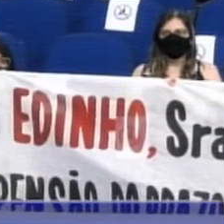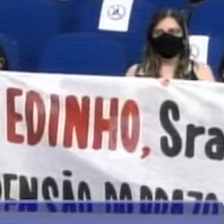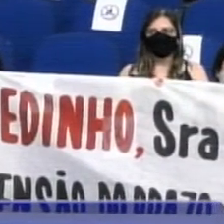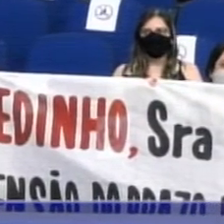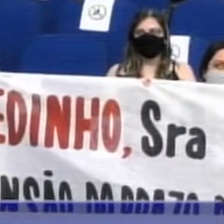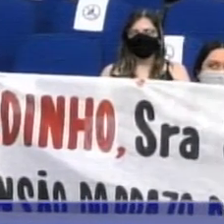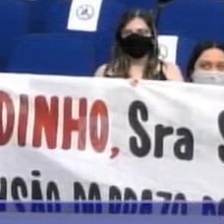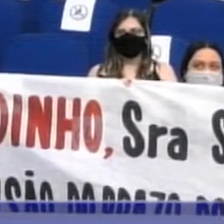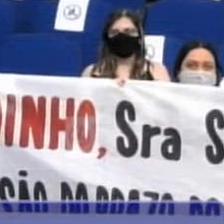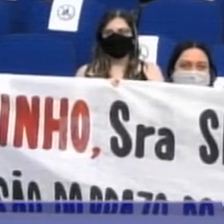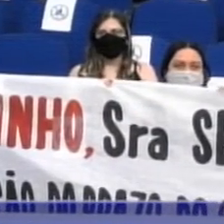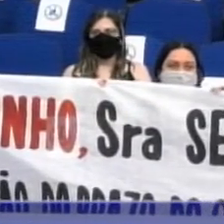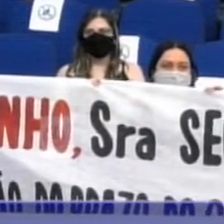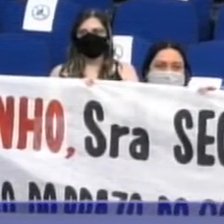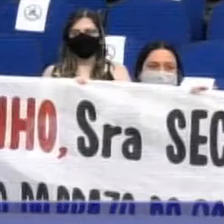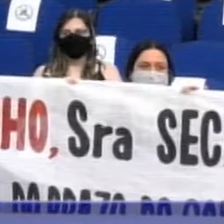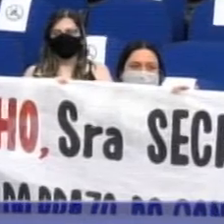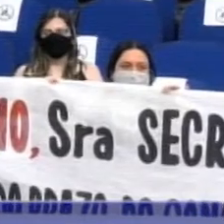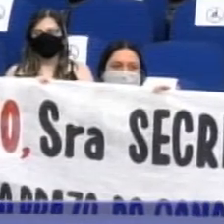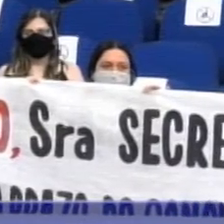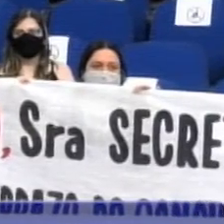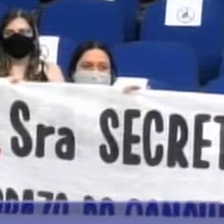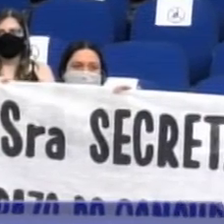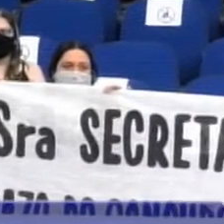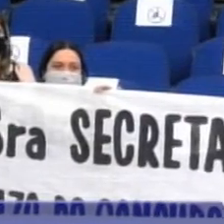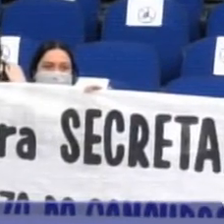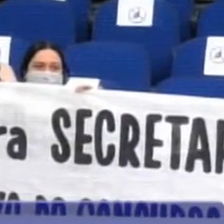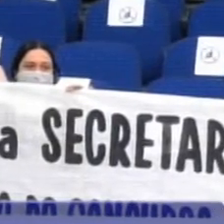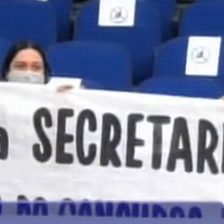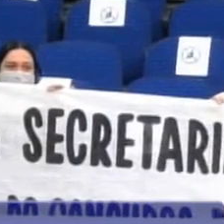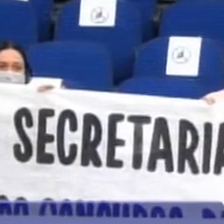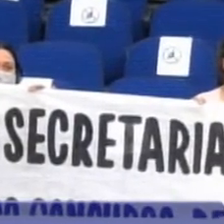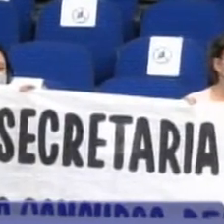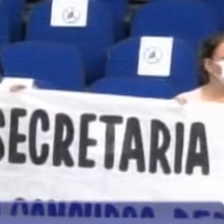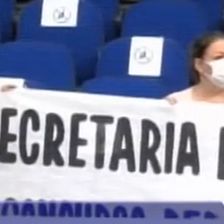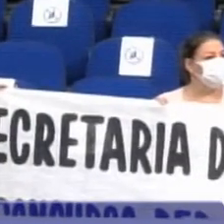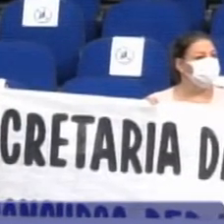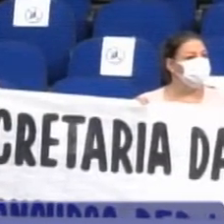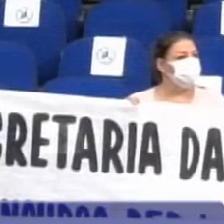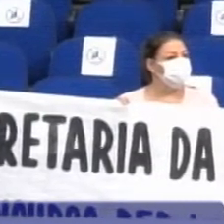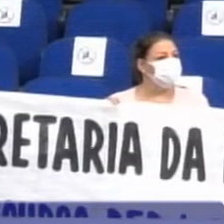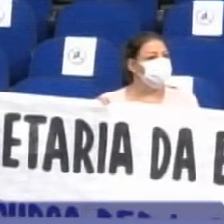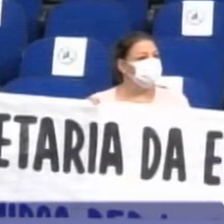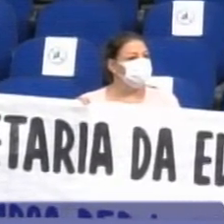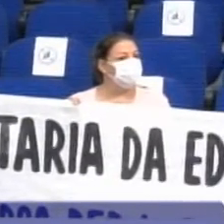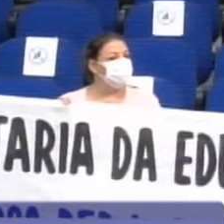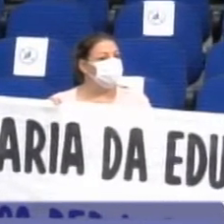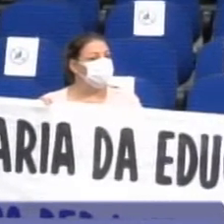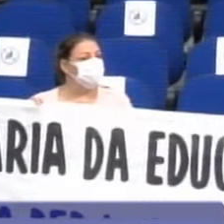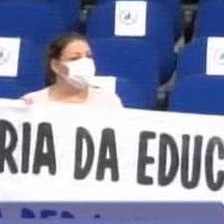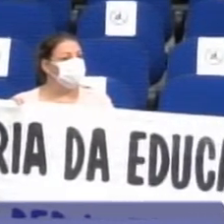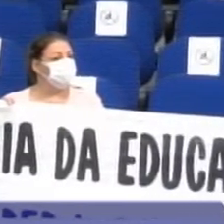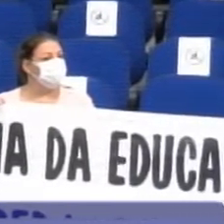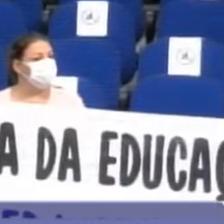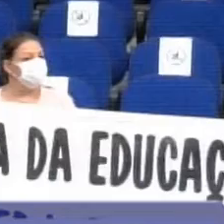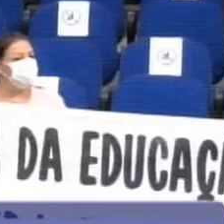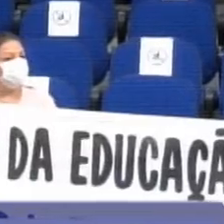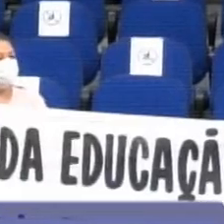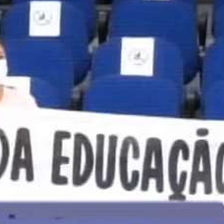cria uma expectativa se criou o concurso, é porque tinha demanda, ninguém pode ficar inventando o concurso e gastando dinheiro